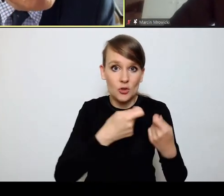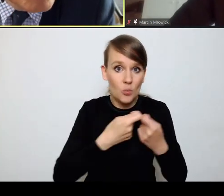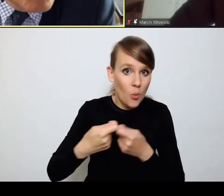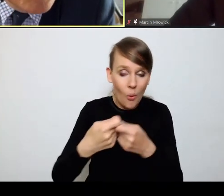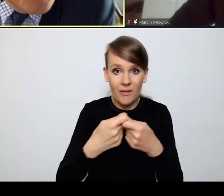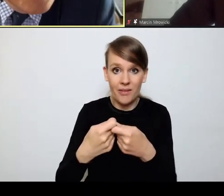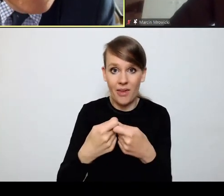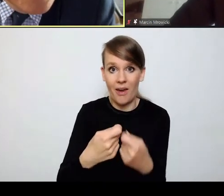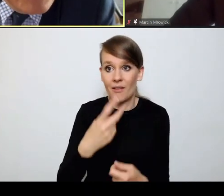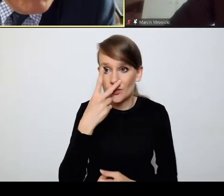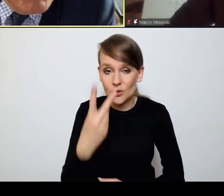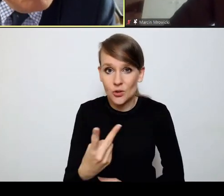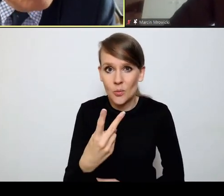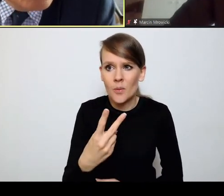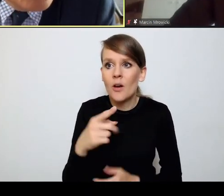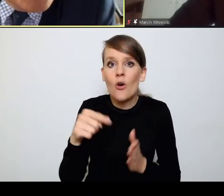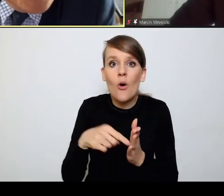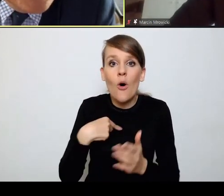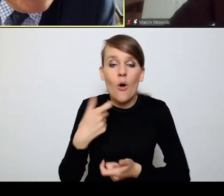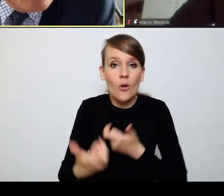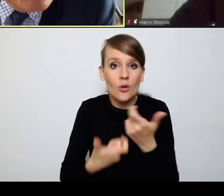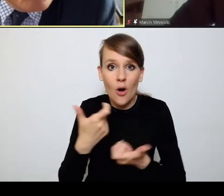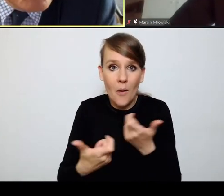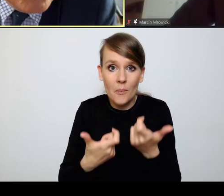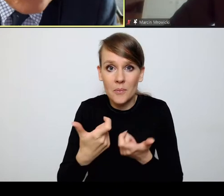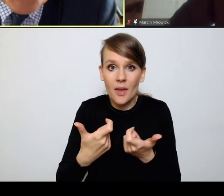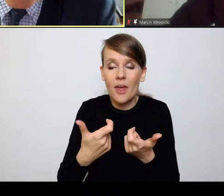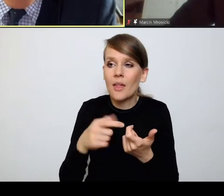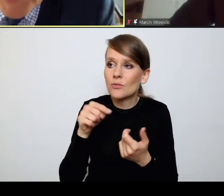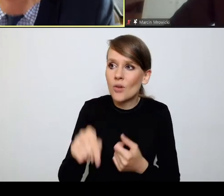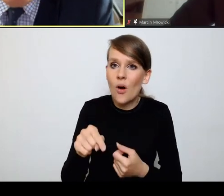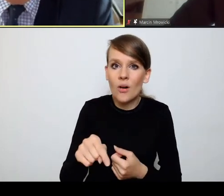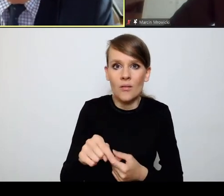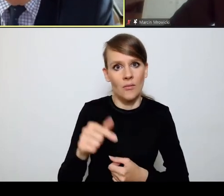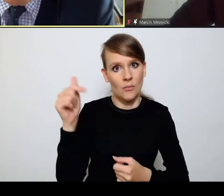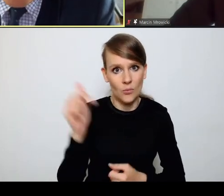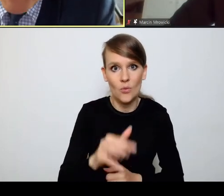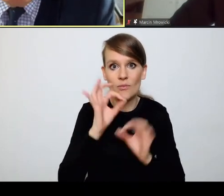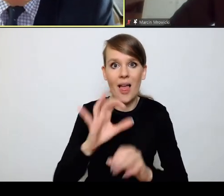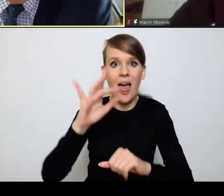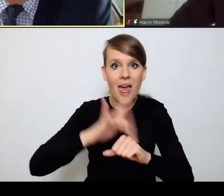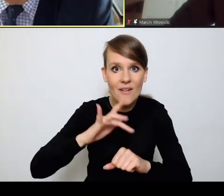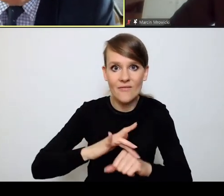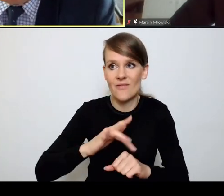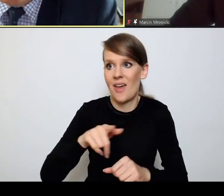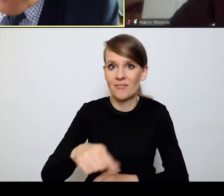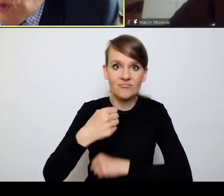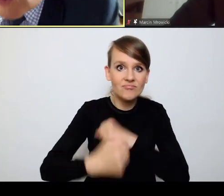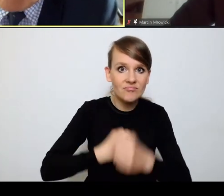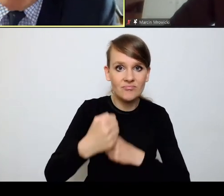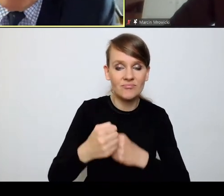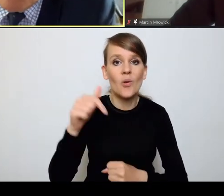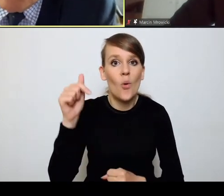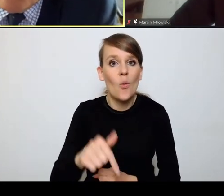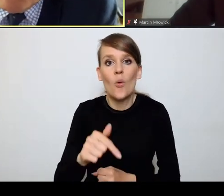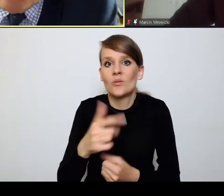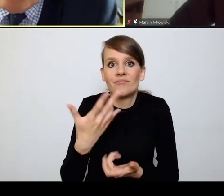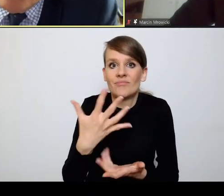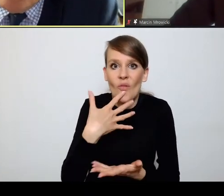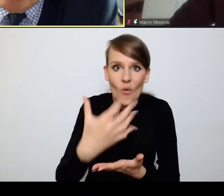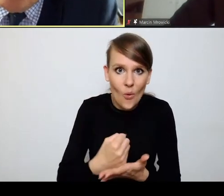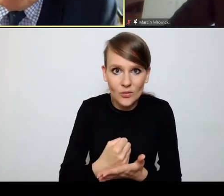jako coś, co musi być efektywne, co musi być sprawne, co czemuś służy, prawda,